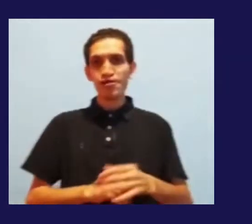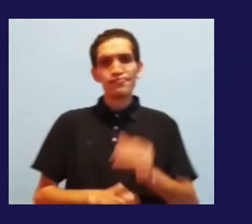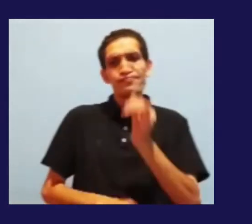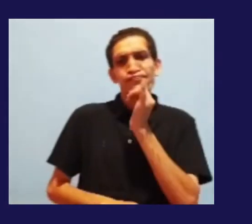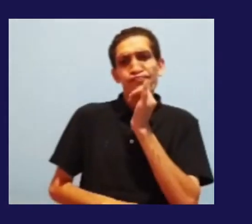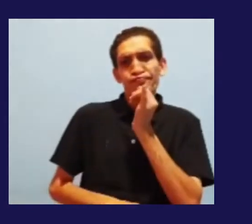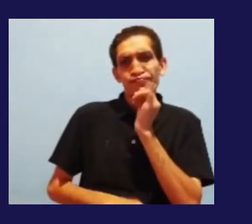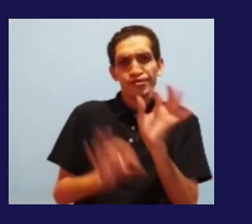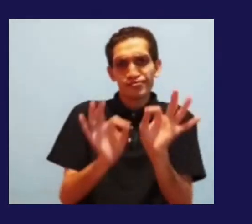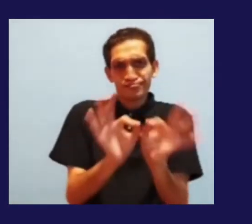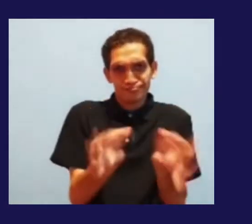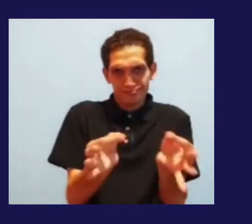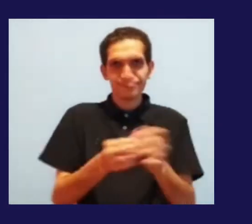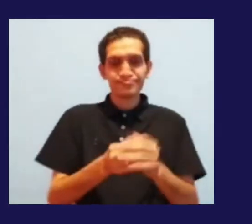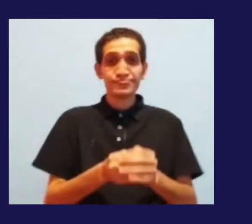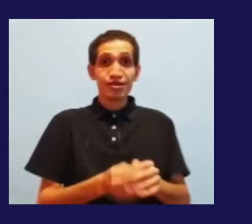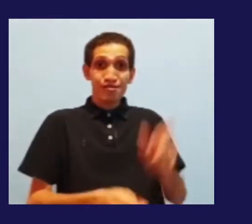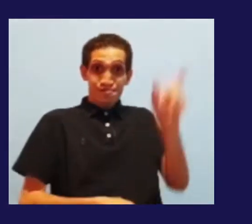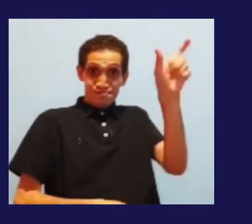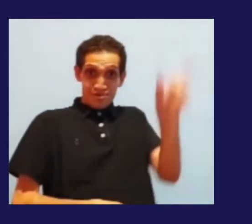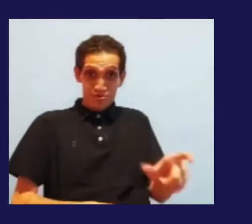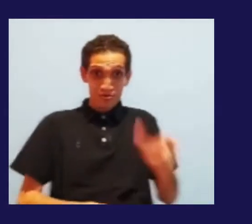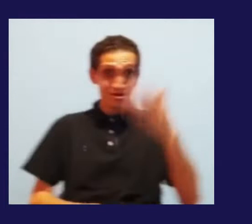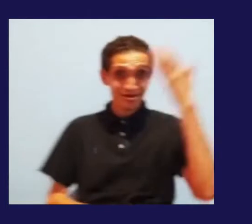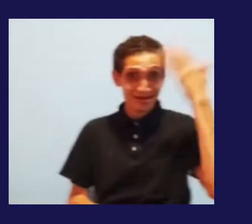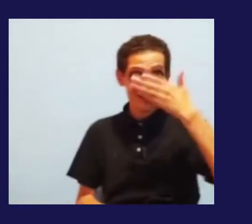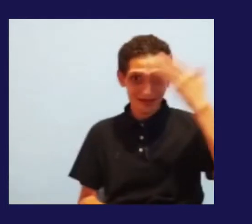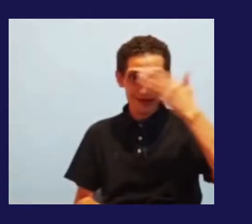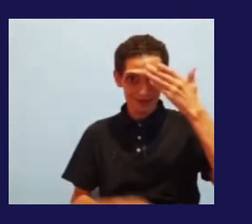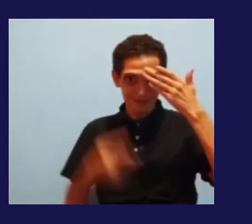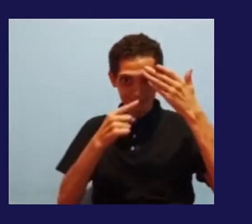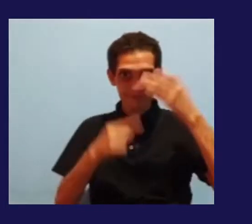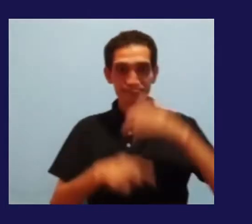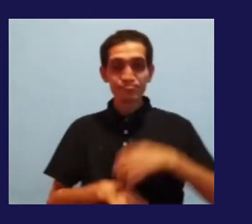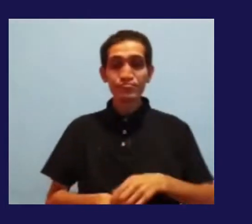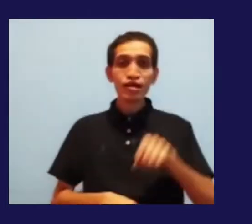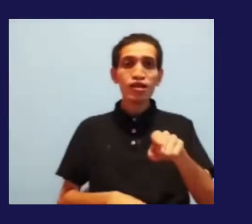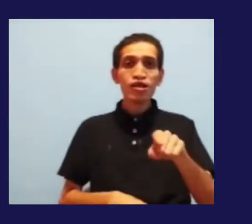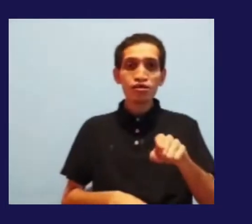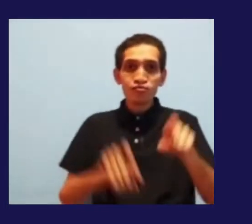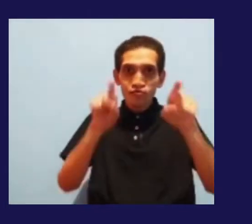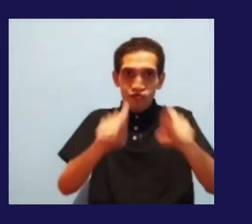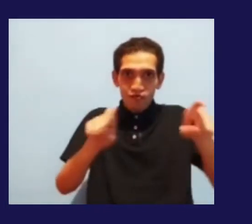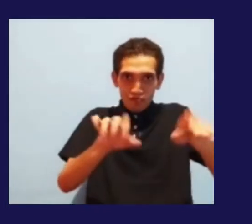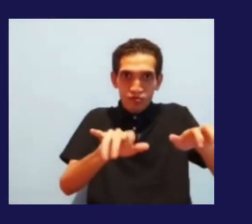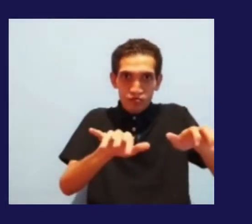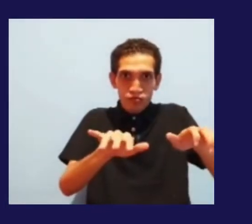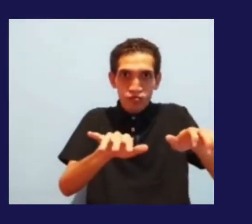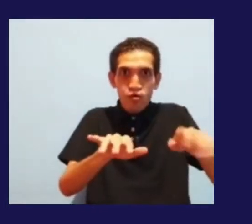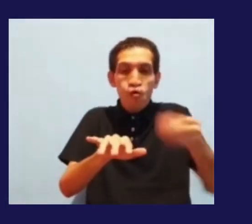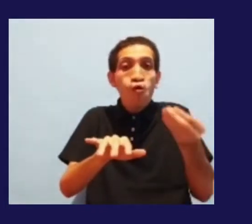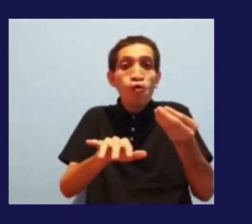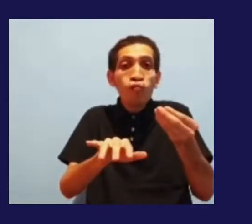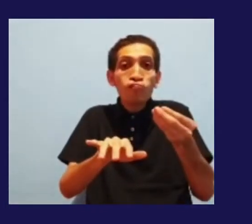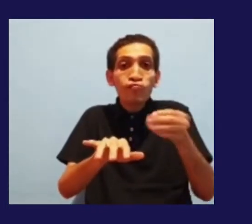pessoa que é cega. Ela vai utilizar o que? Ela vai usar o leitor de tela. Ele é uma tecnologia